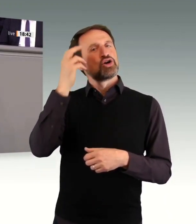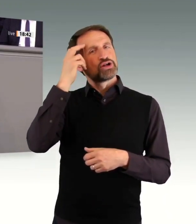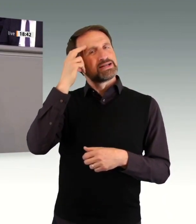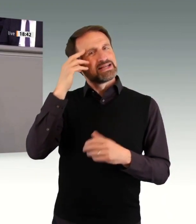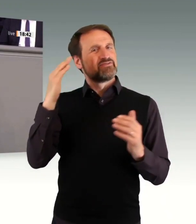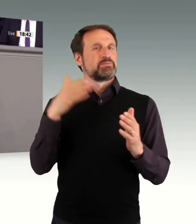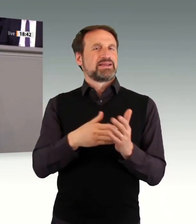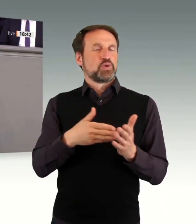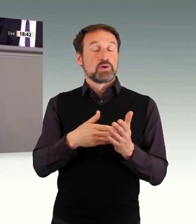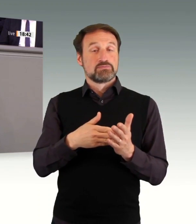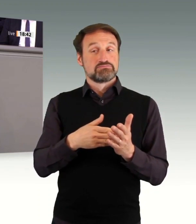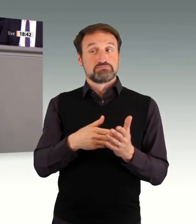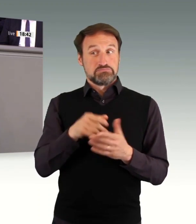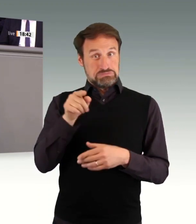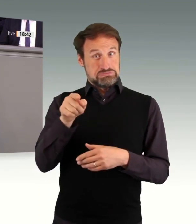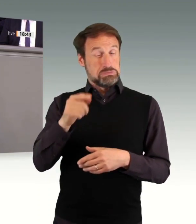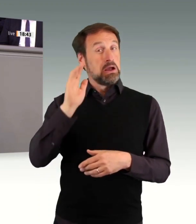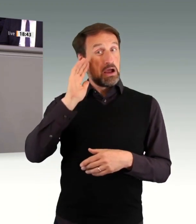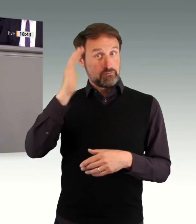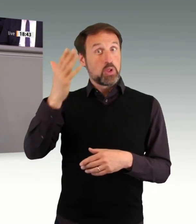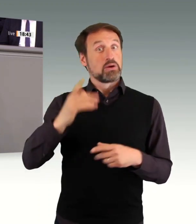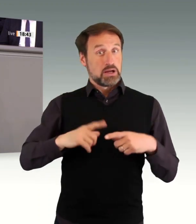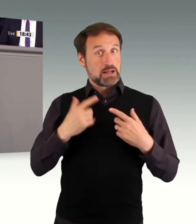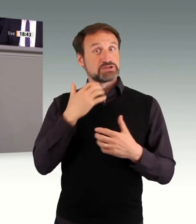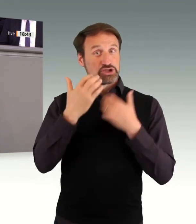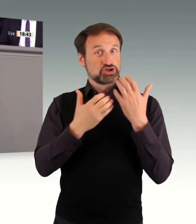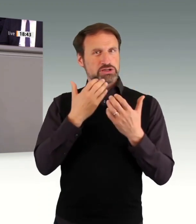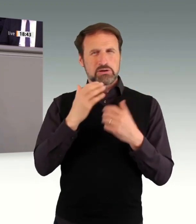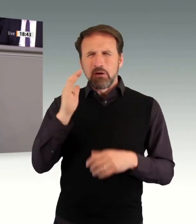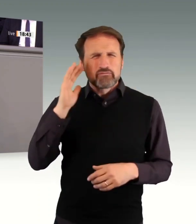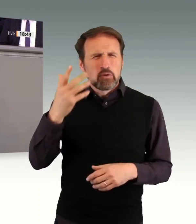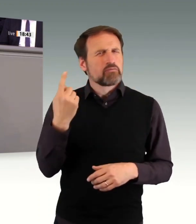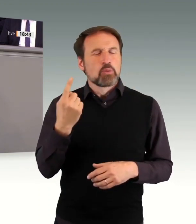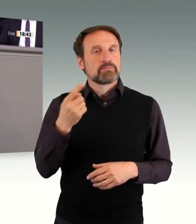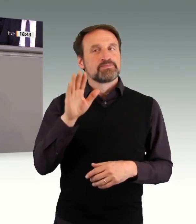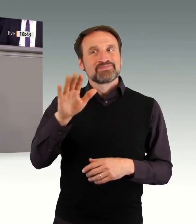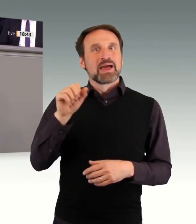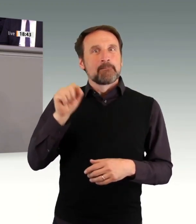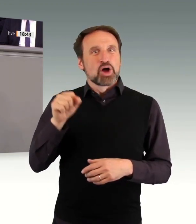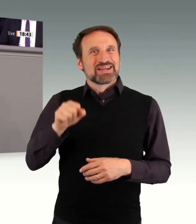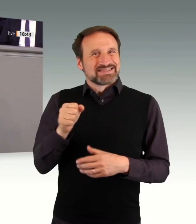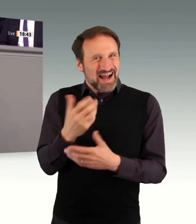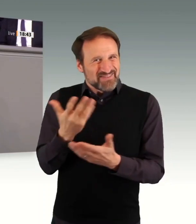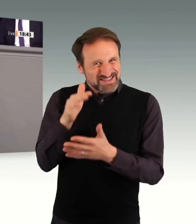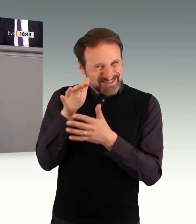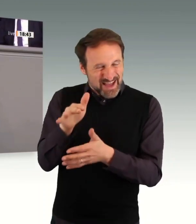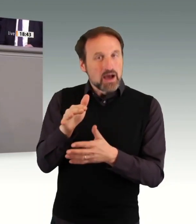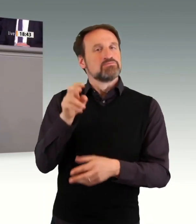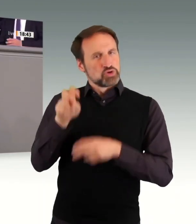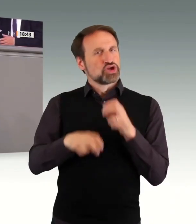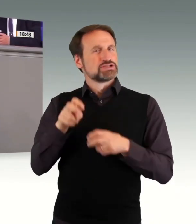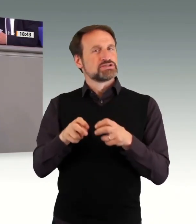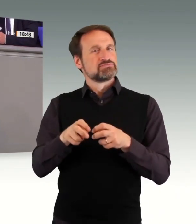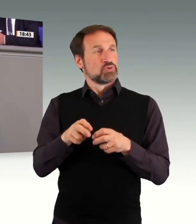die erfolgreiche Lebensgeschichte, weil er seine Potenziale nutzen konnte und dabei die entsprechende Unterstützung hatte.